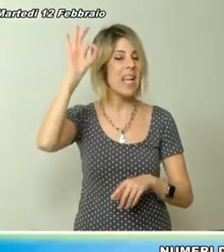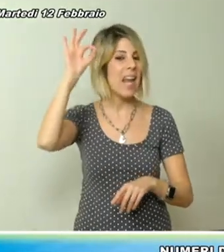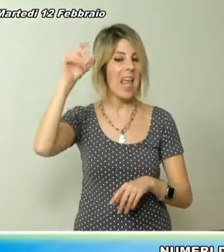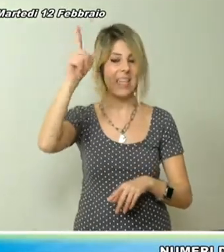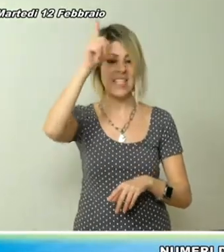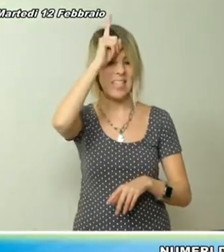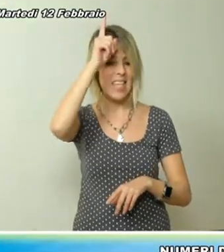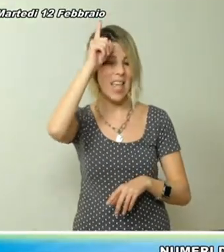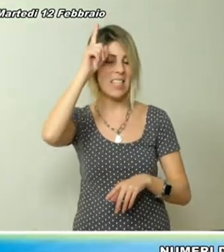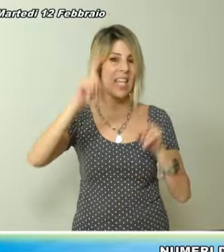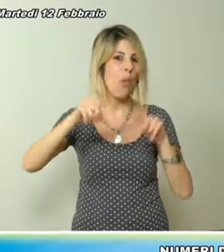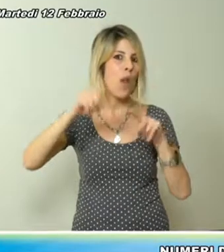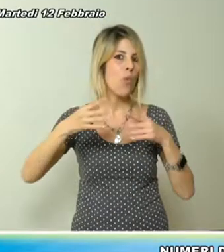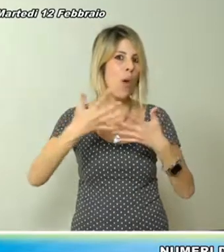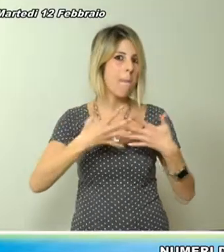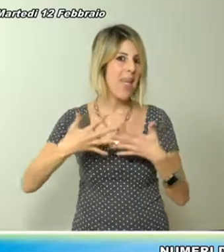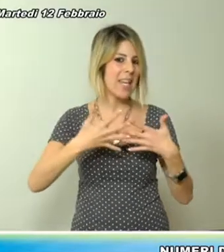cittadino statunitense.